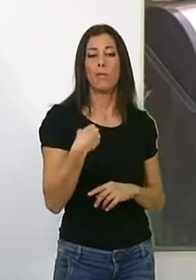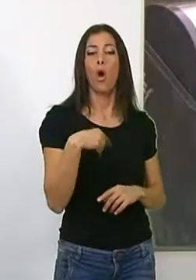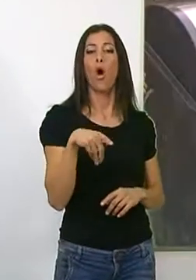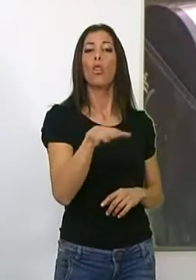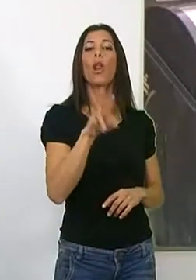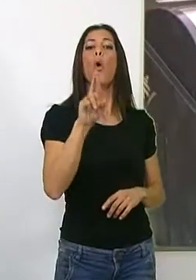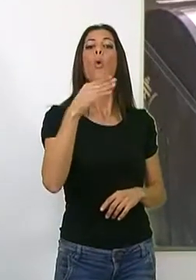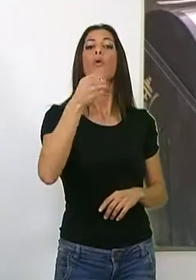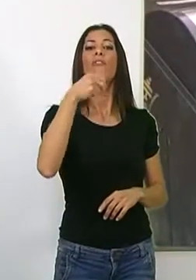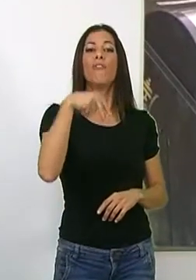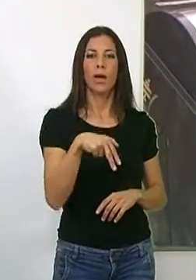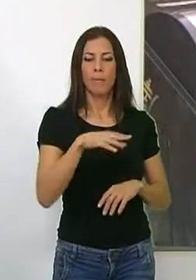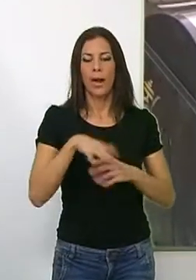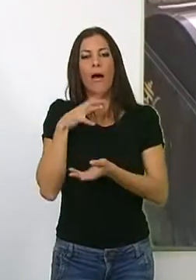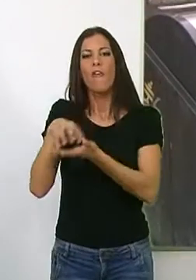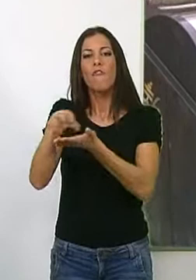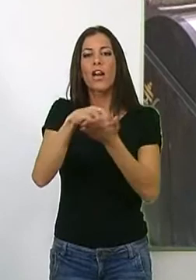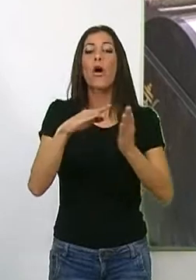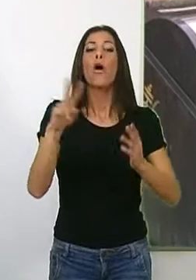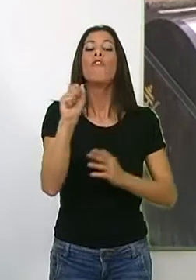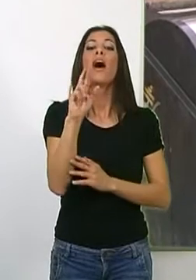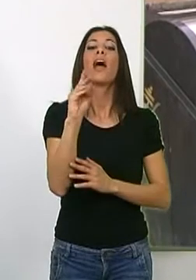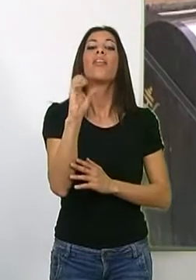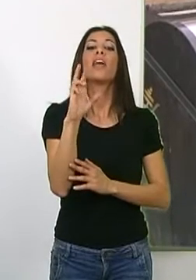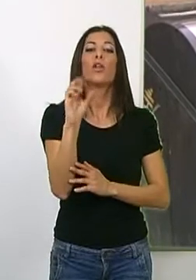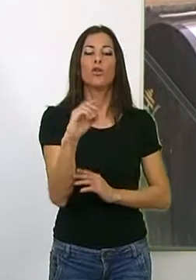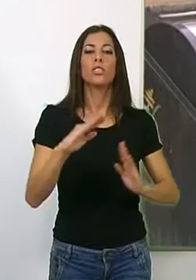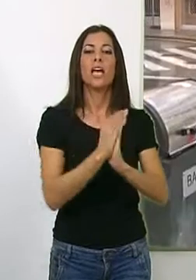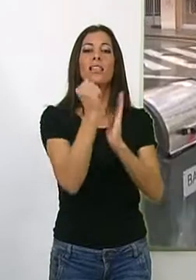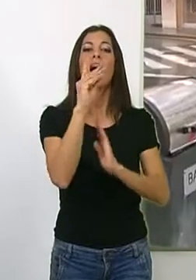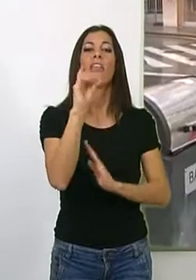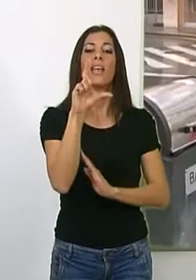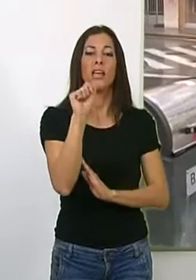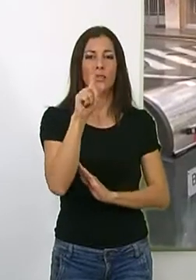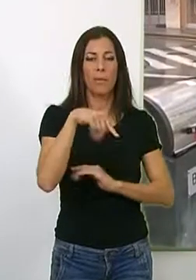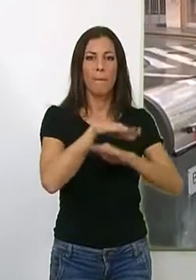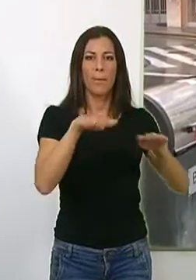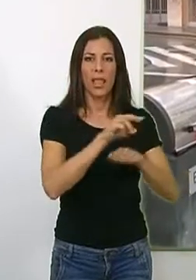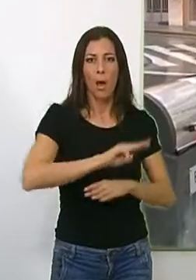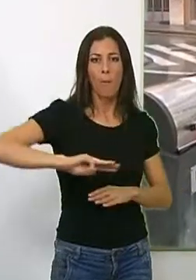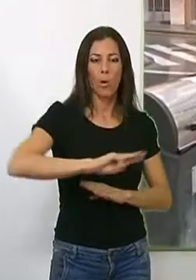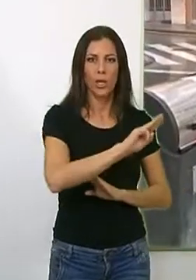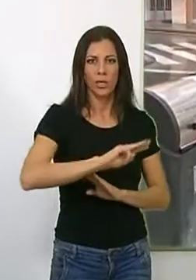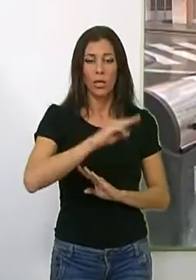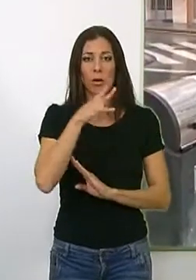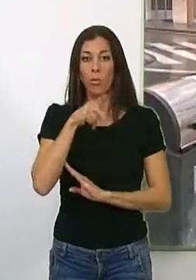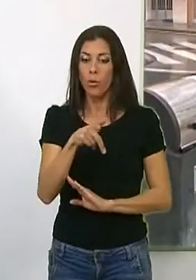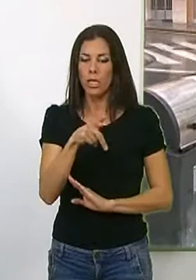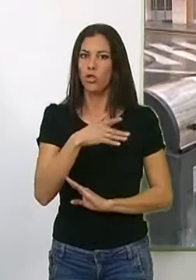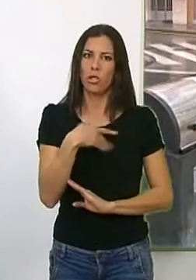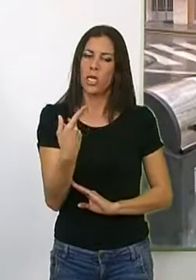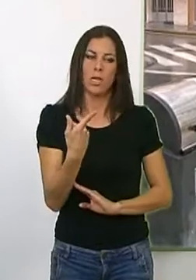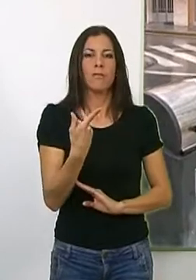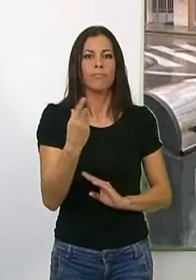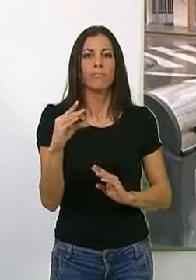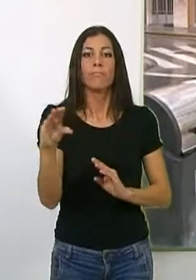urban que se ubicarán en los barrios ante Varadero, Santa Dela y de la Playa de Poniente. De ellos, el ente municipal